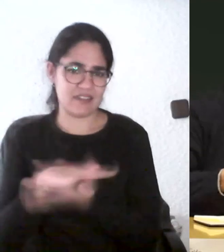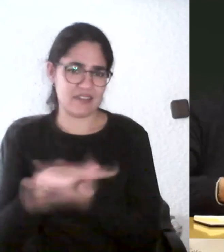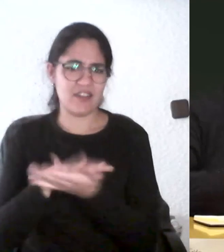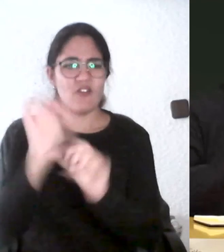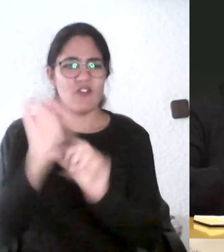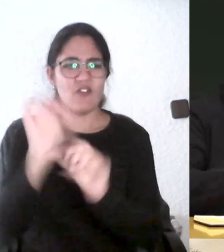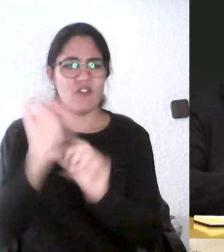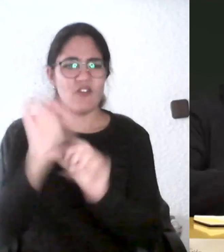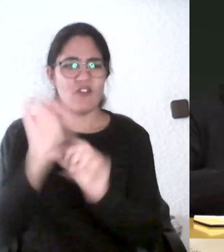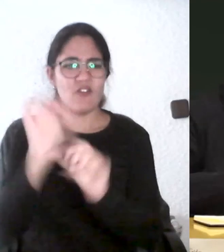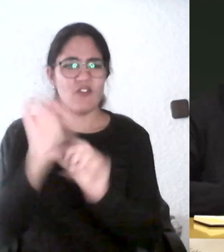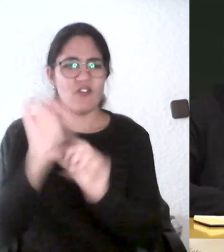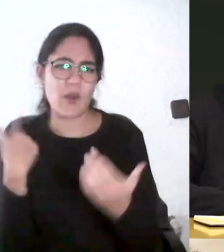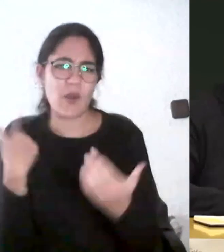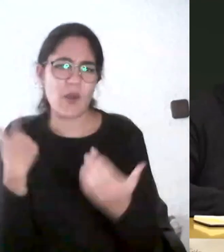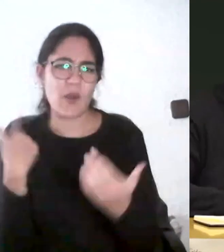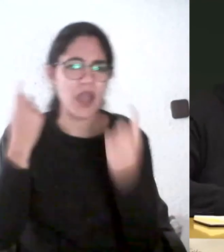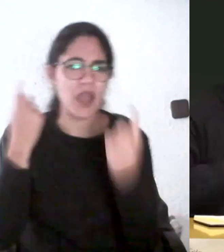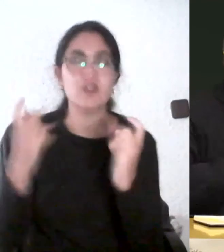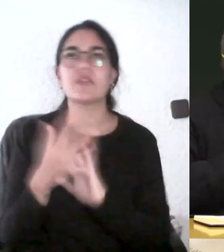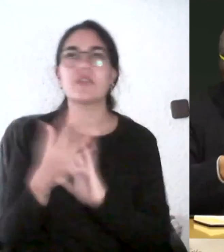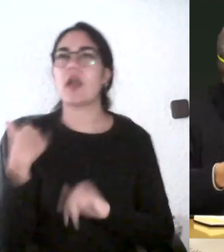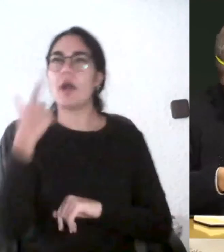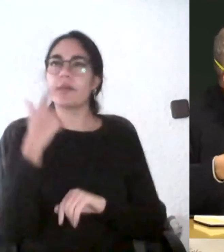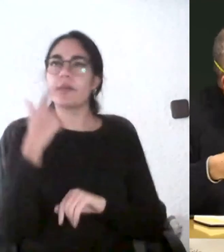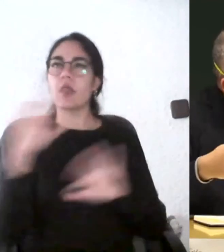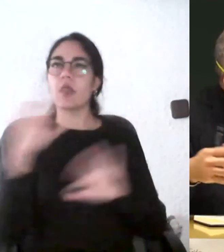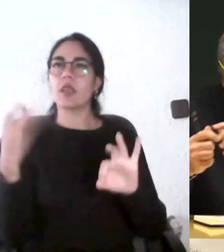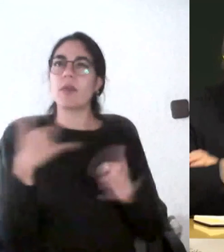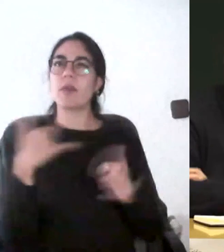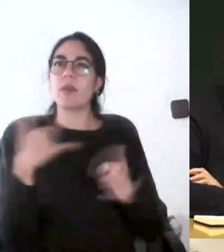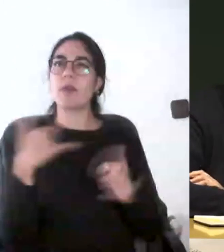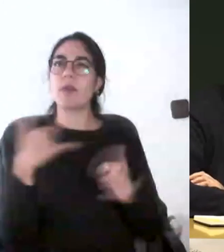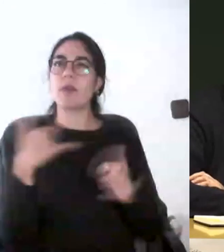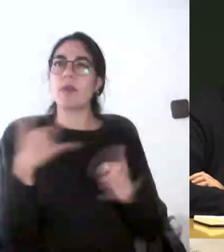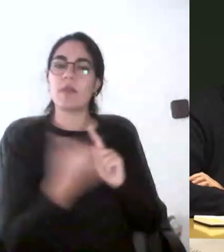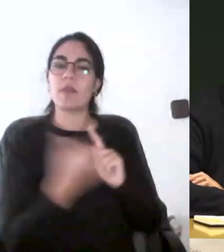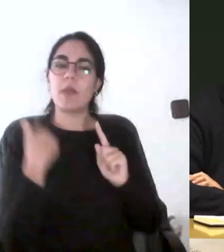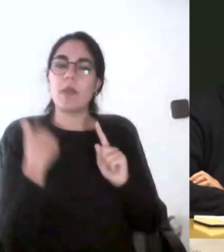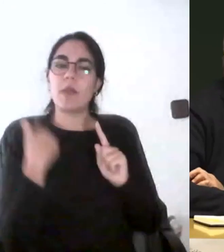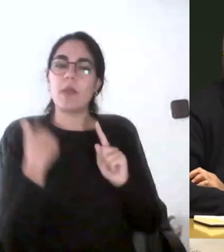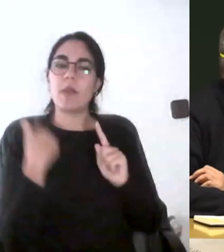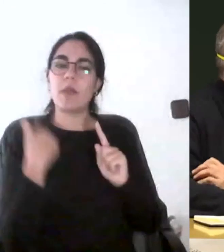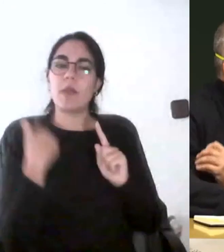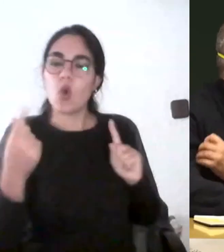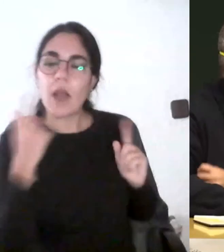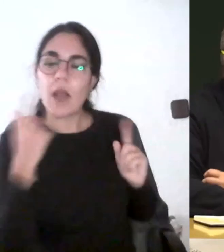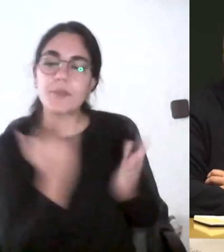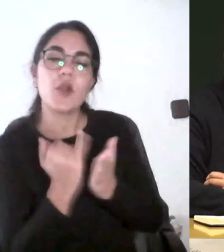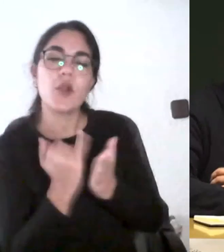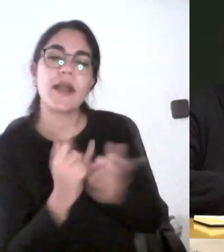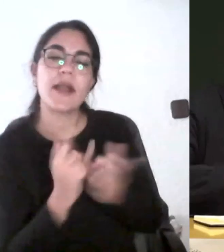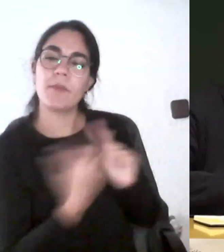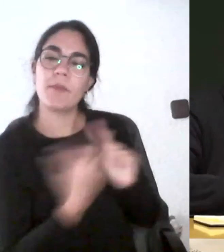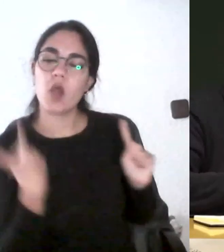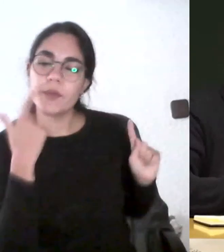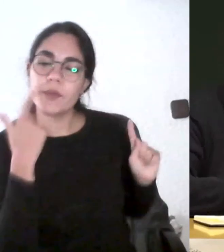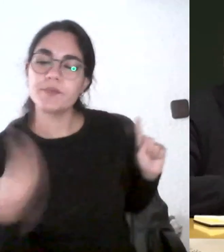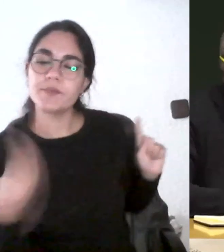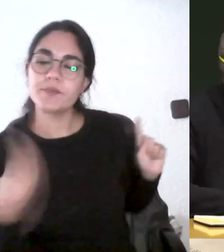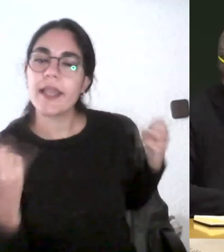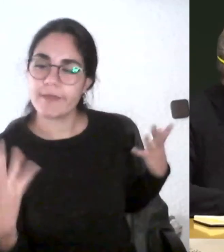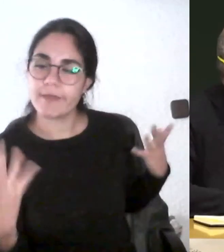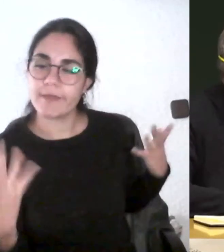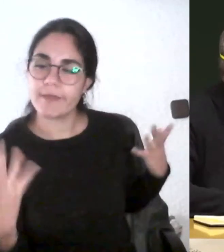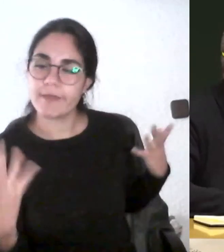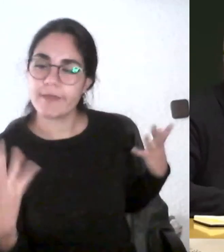pues vamos a cambiar esto en la asignatura y luego miramos a ver qué resultados ha tenido eso y normalmente nos quedamos convencidos a veces de que no ha ido bien